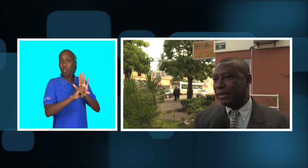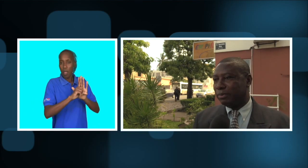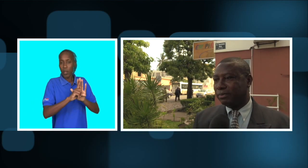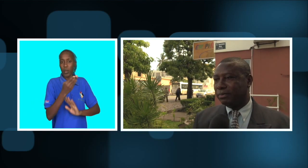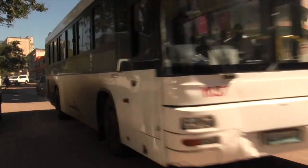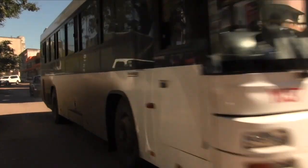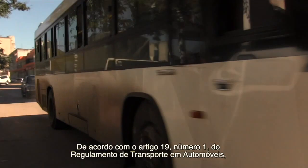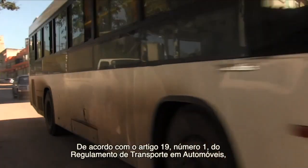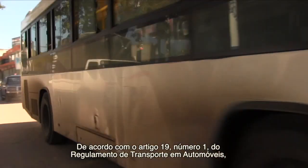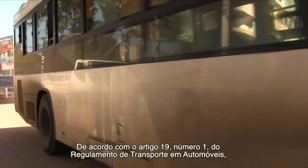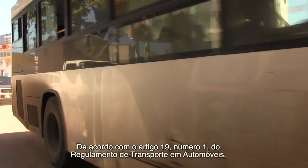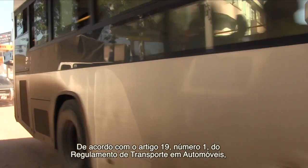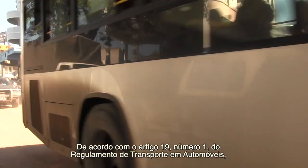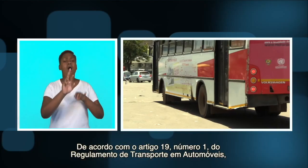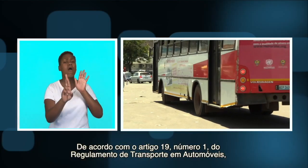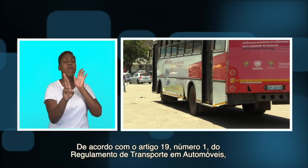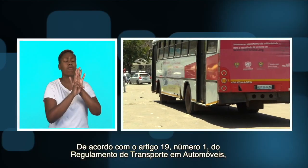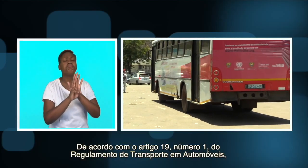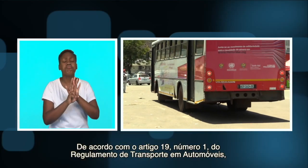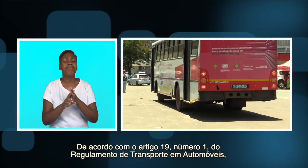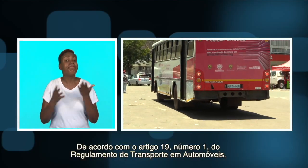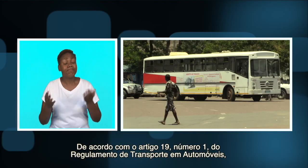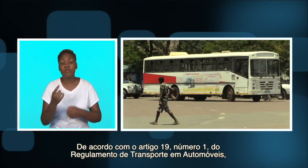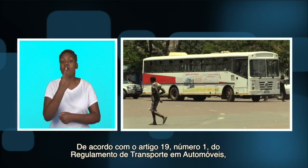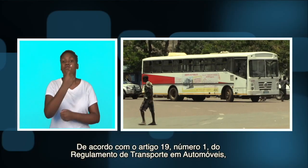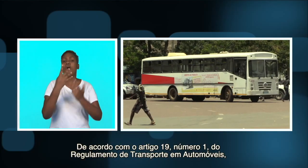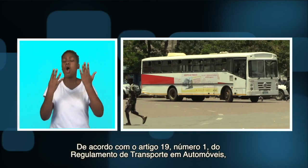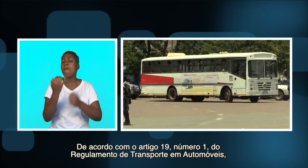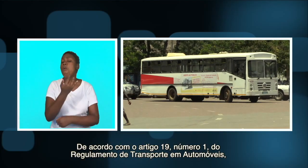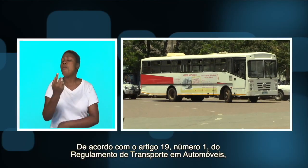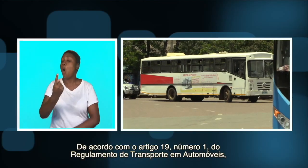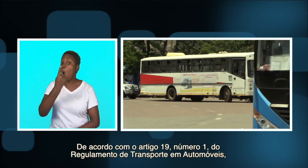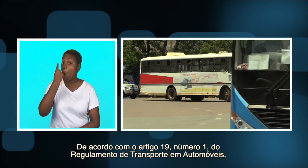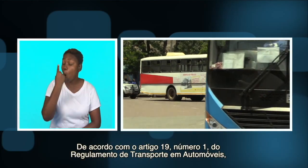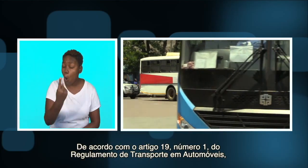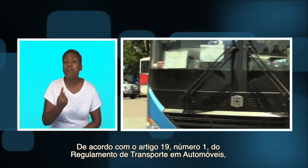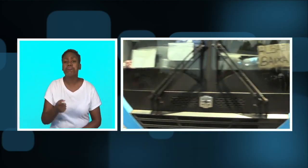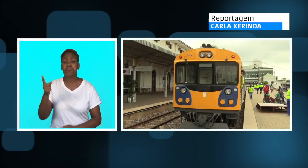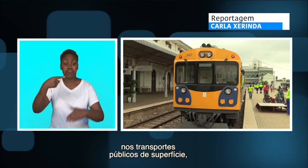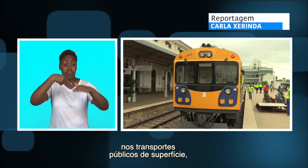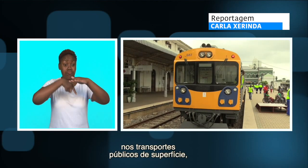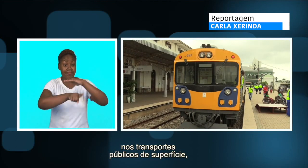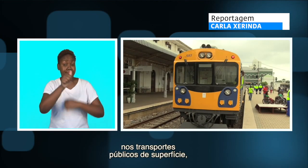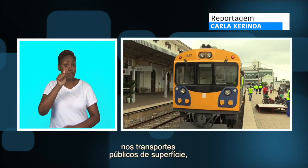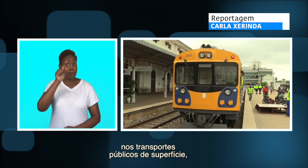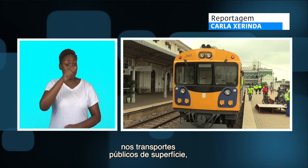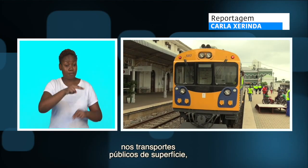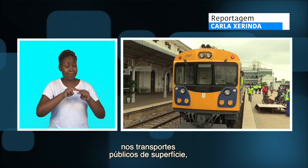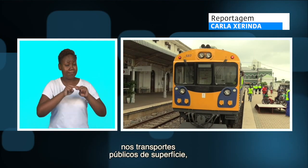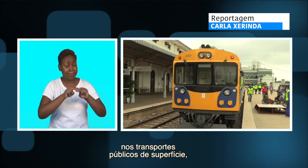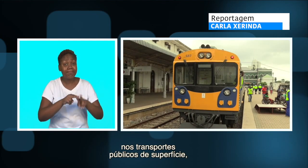documentação. De acordo com o artigo 19, número 1 do Regulamento de Transportes em Automóveis, nos transportes